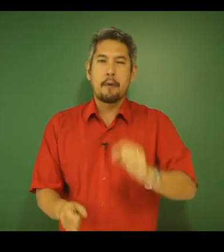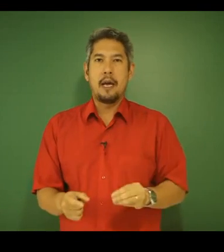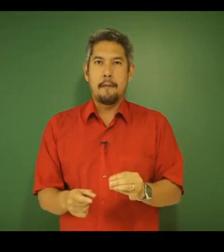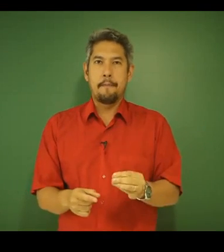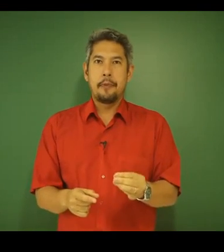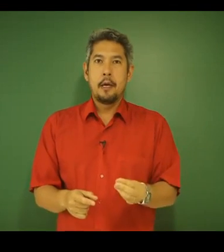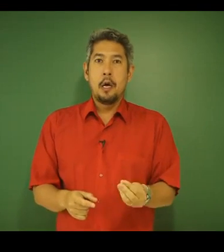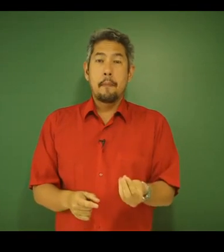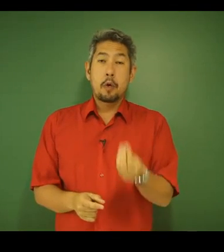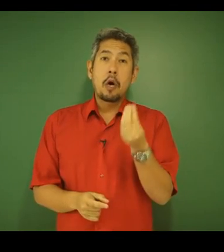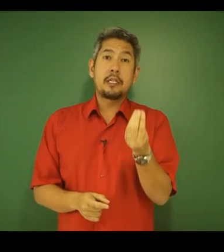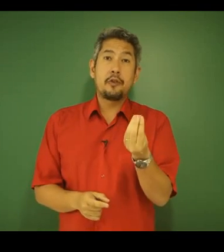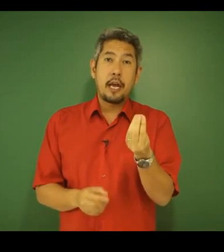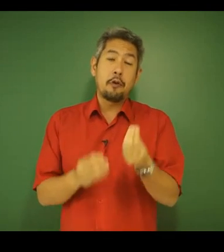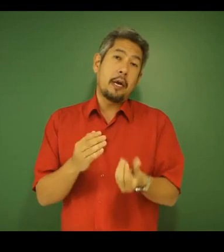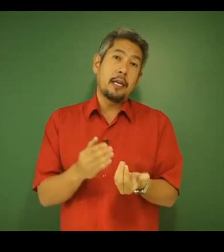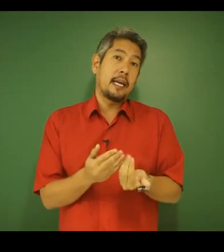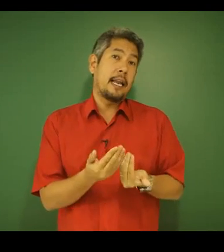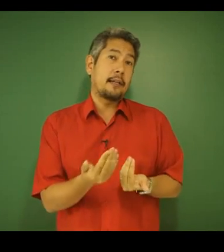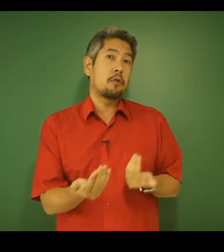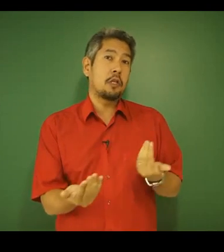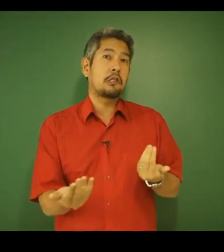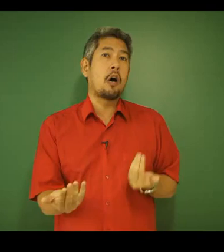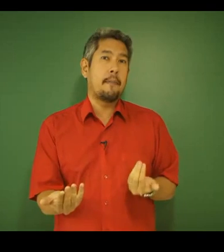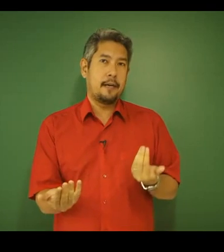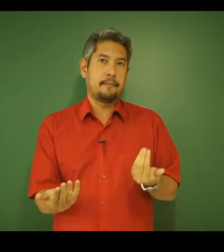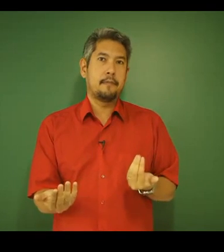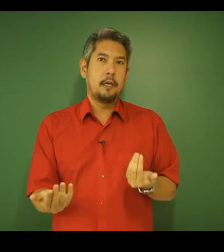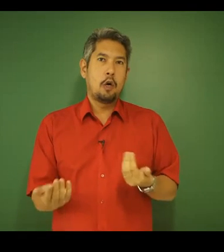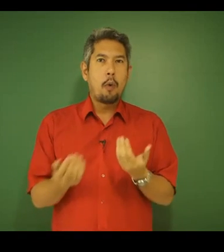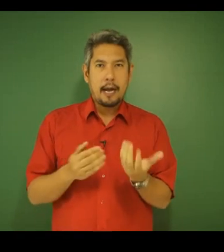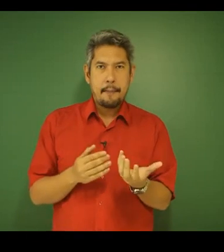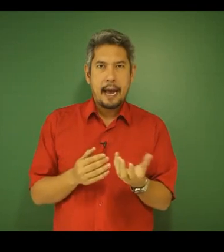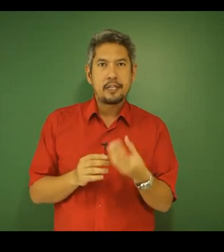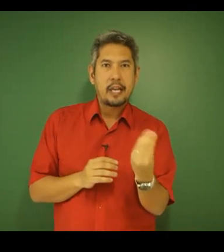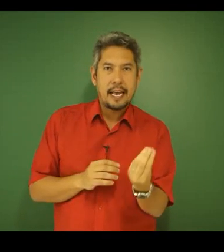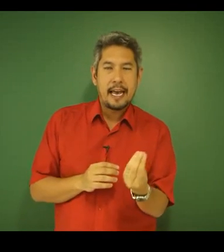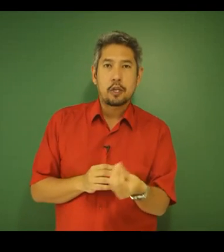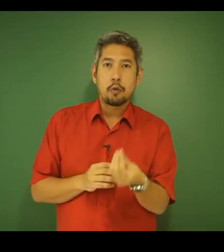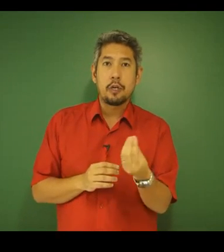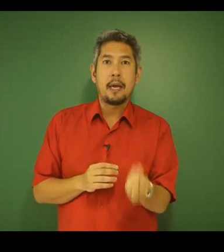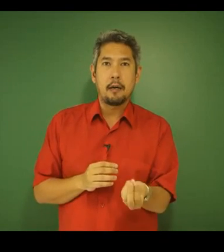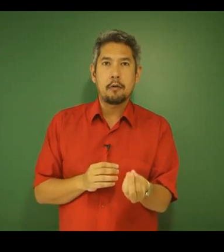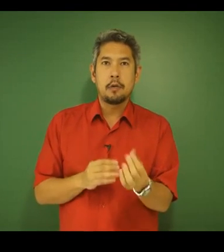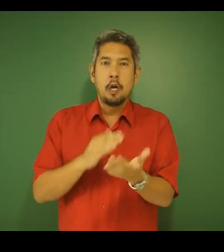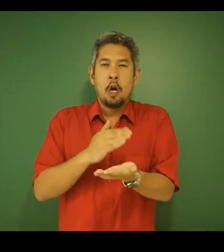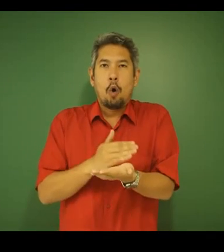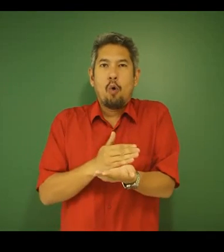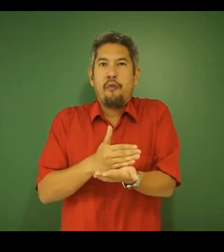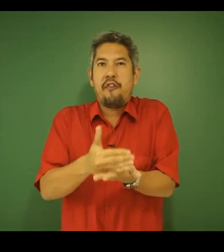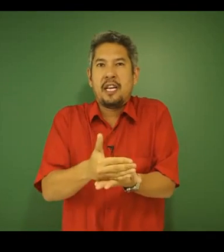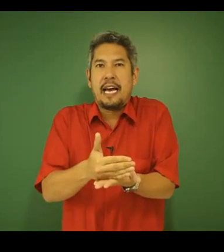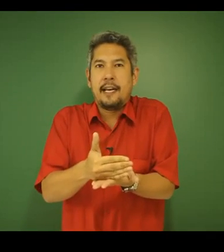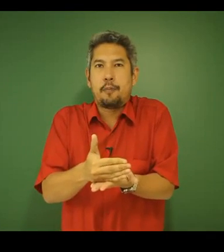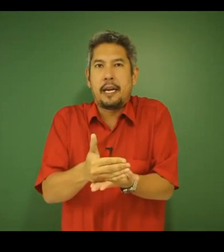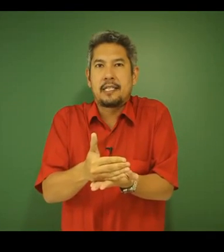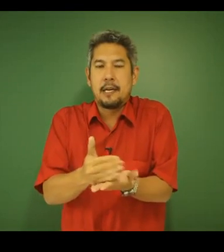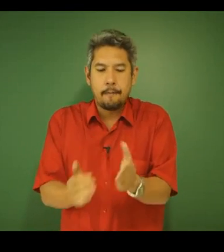problema. Porque o oxigênio, ele tem elétrons de sobra. O H+, tem elétrons de menos. O fim da respiração